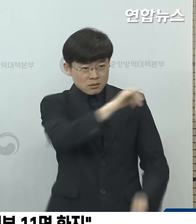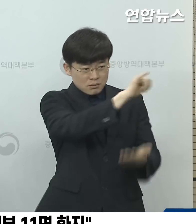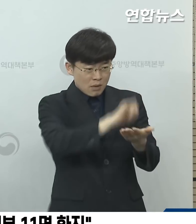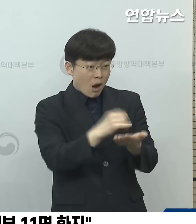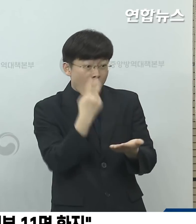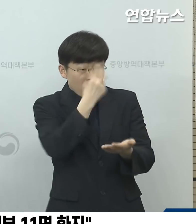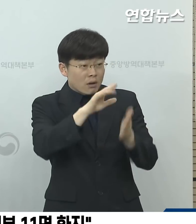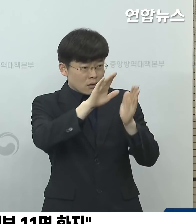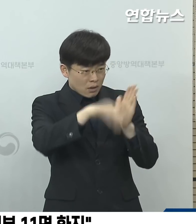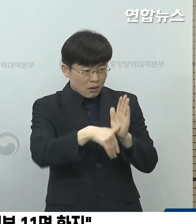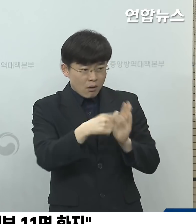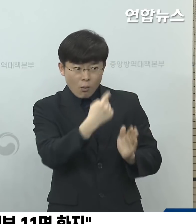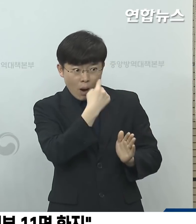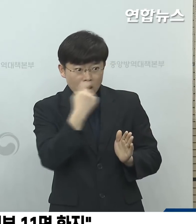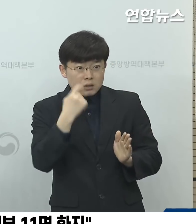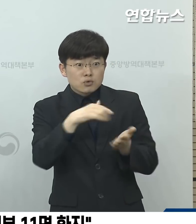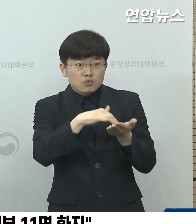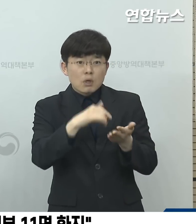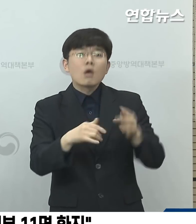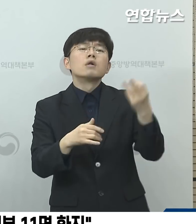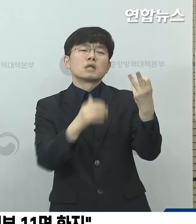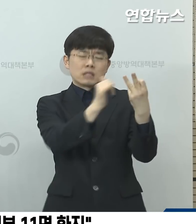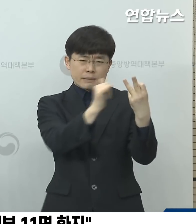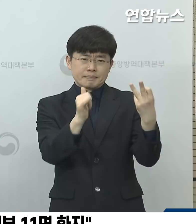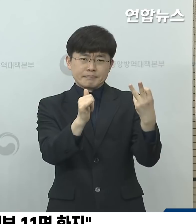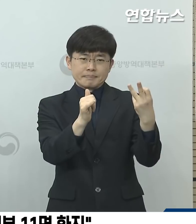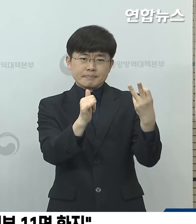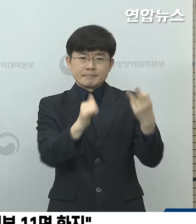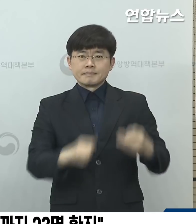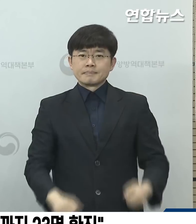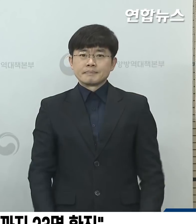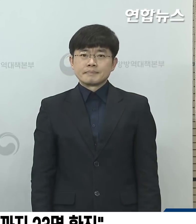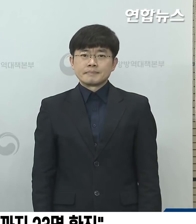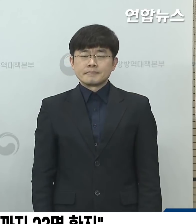확인된 확진자는 13명이었습니다.